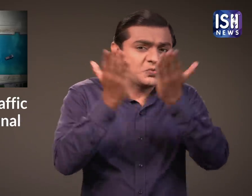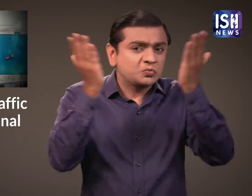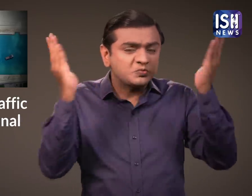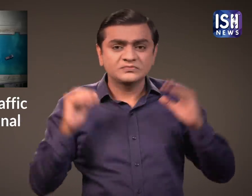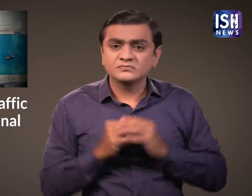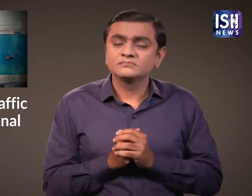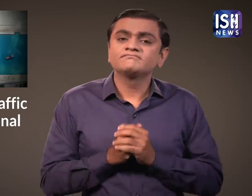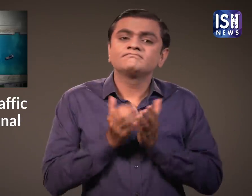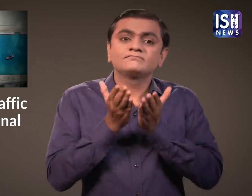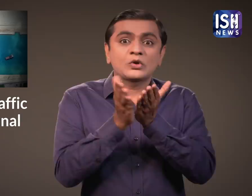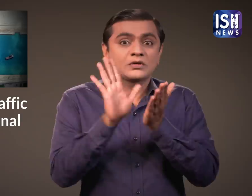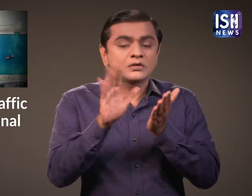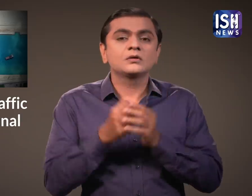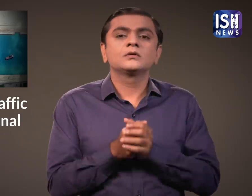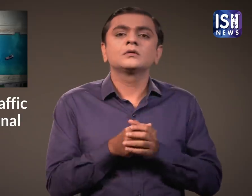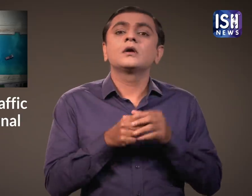था।